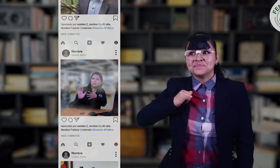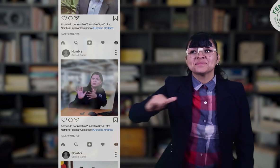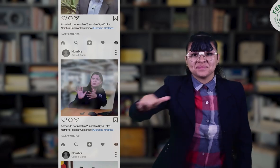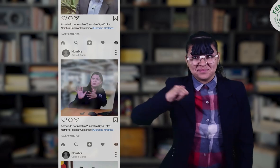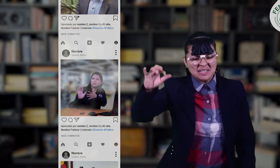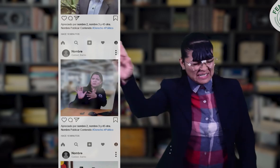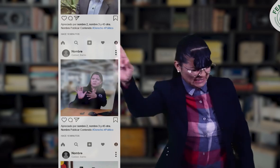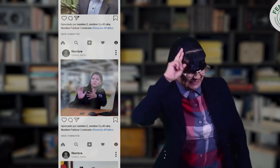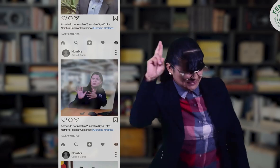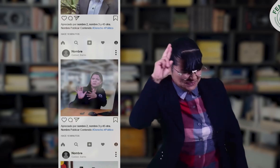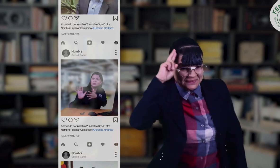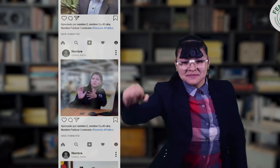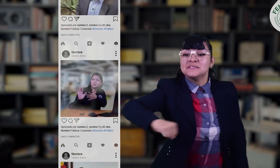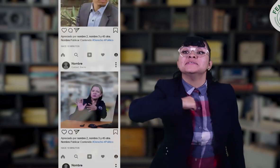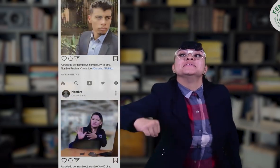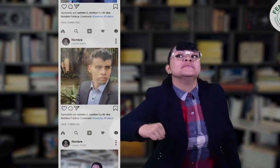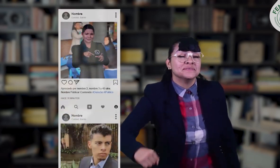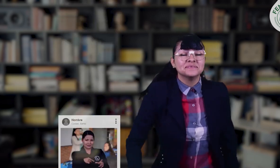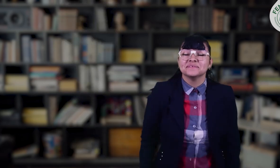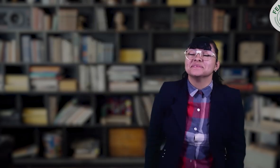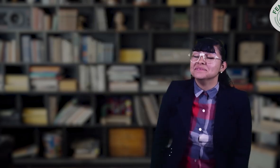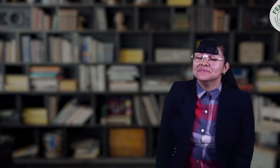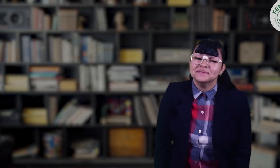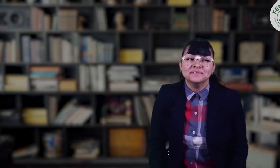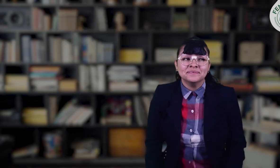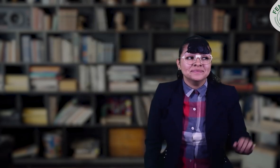Tiene razón, igual que a mí, yo también tengo derechos.